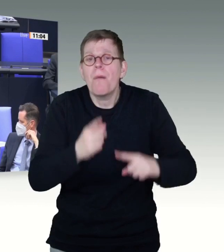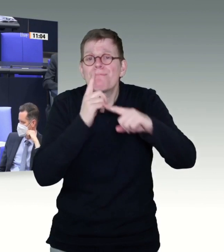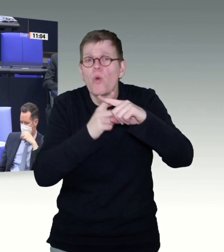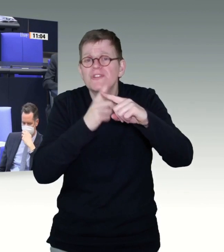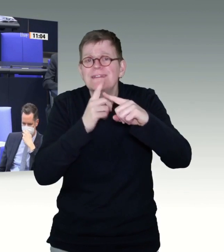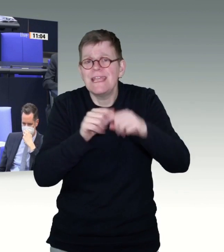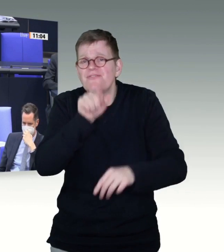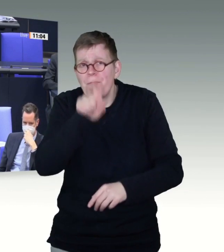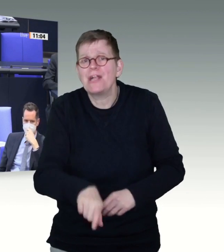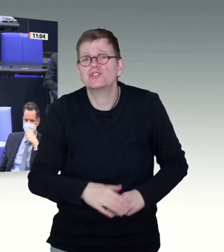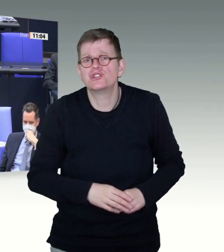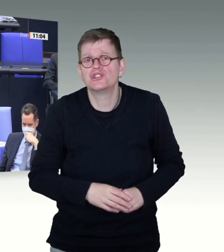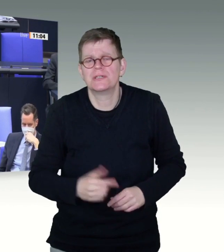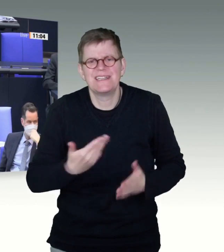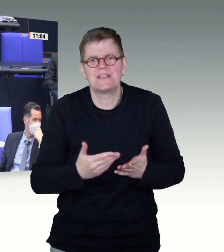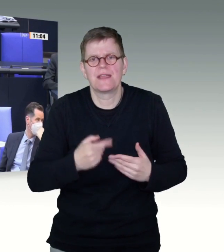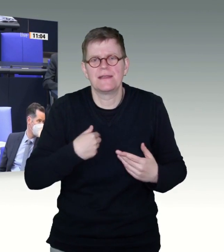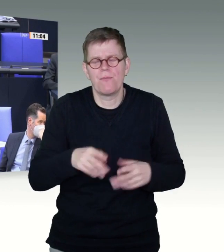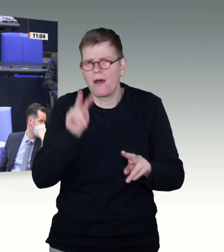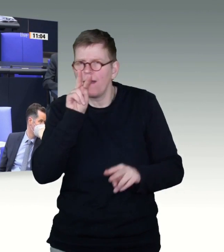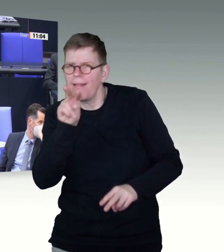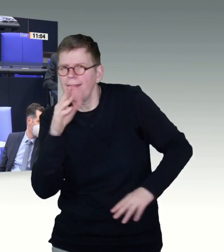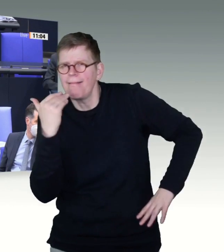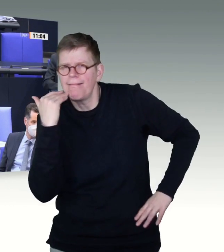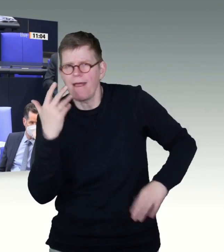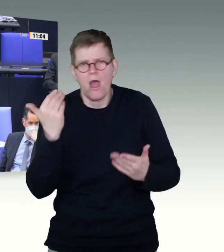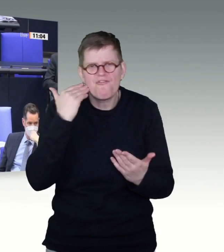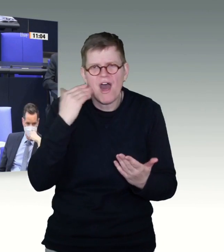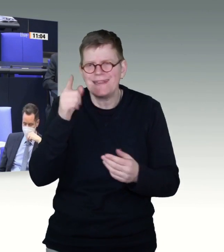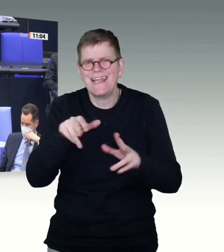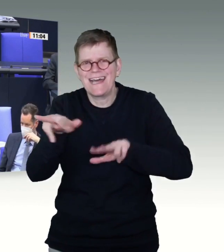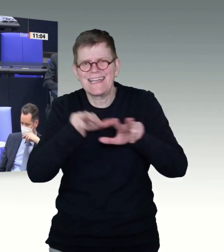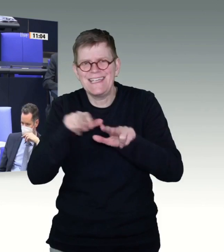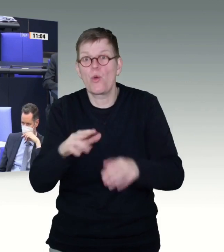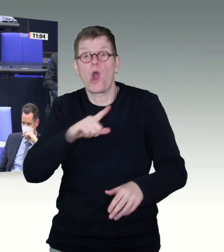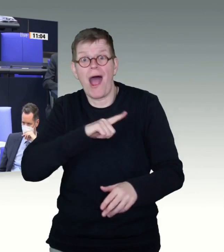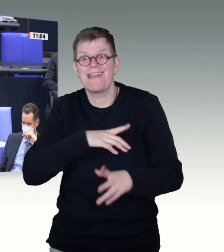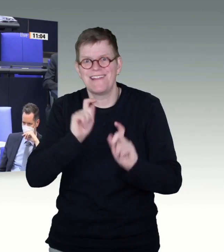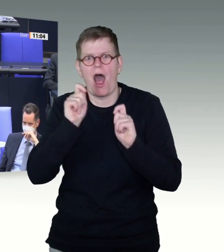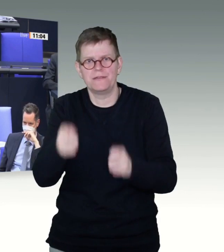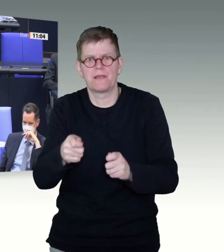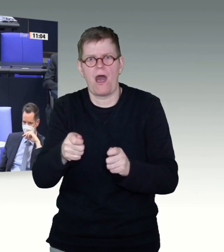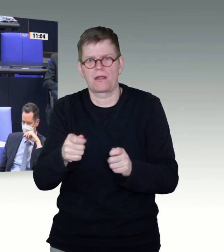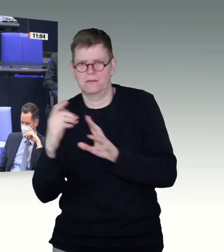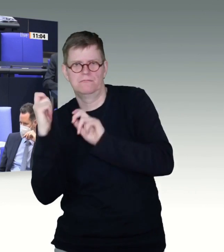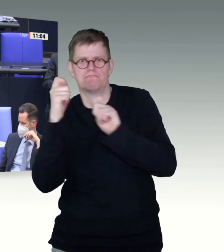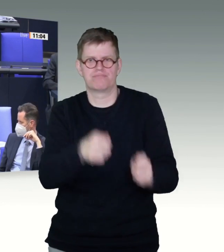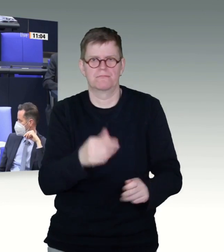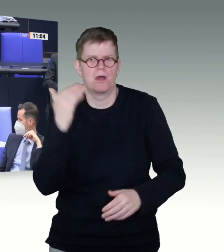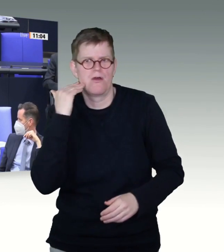dass die Regierung irgendwann mal aufwacht und mit eigenen Anträgen hierherkommt. Aber wenn Sie das nicht tun, dann ist die Opposition eben gezwungen, das selbst zu machen, und dass